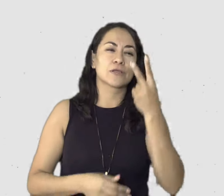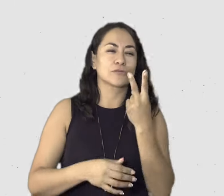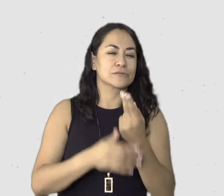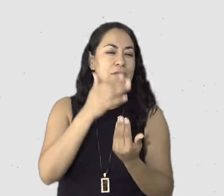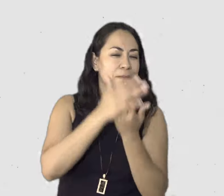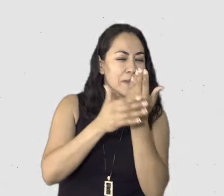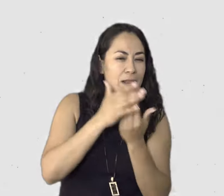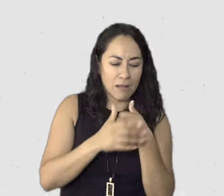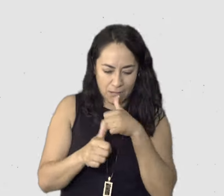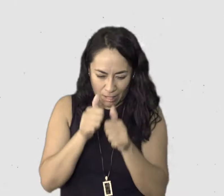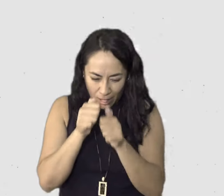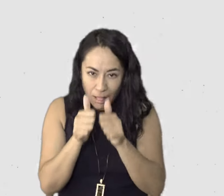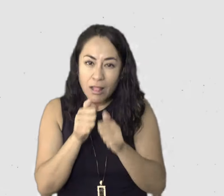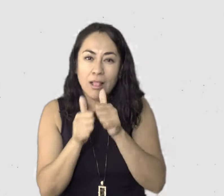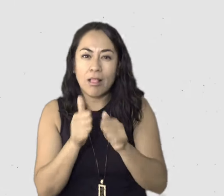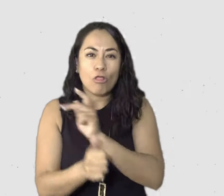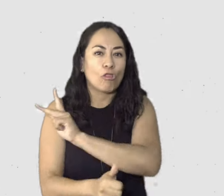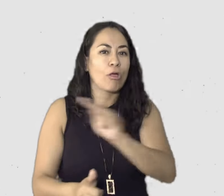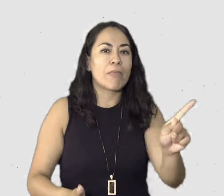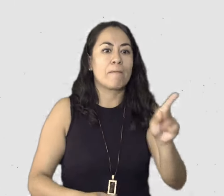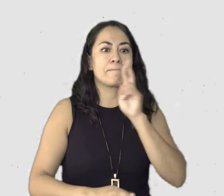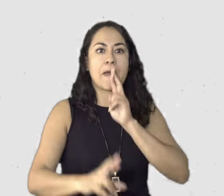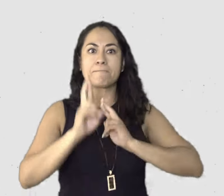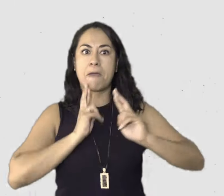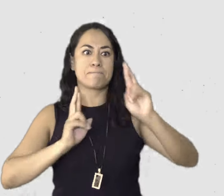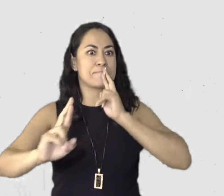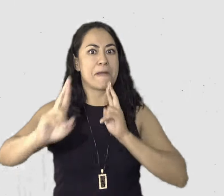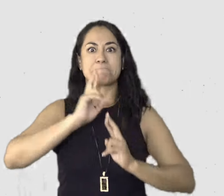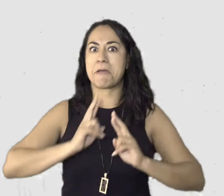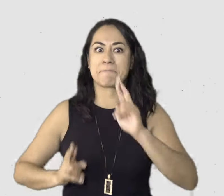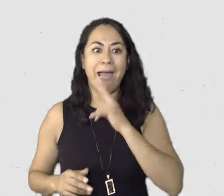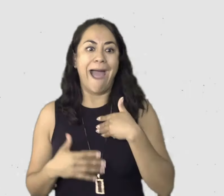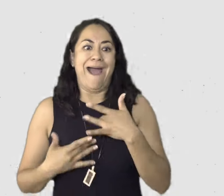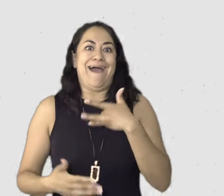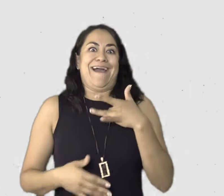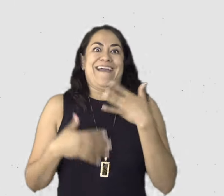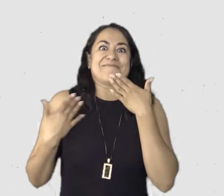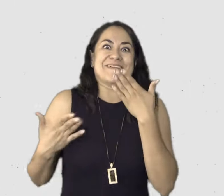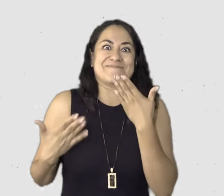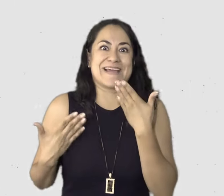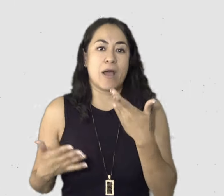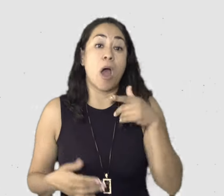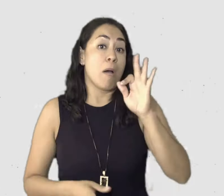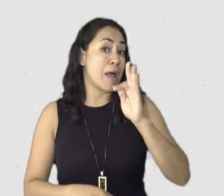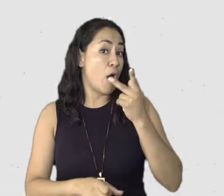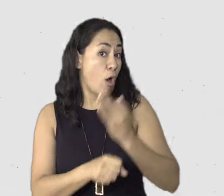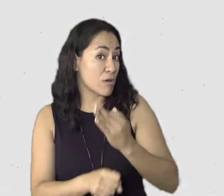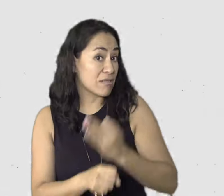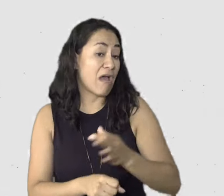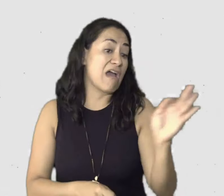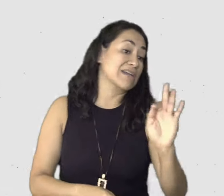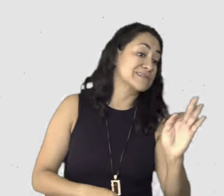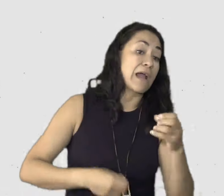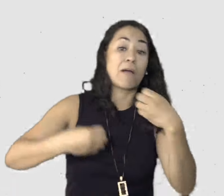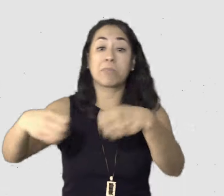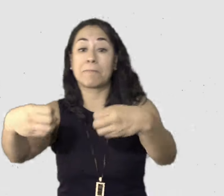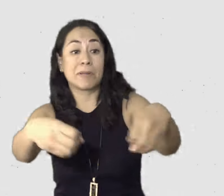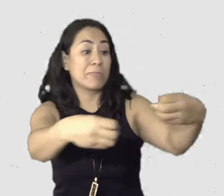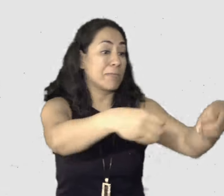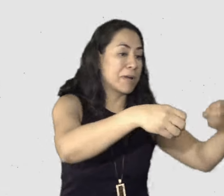mandarlo a las tres y solo ahora le contestan, pero ese es otro tema, pero en realidad es nuestras necesidades y la realidad de nuestros hijos van cambiando, ahora estamos en el tema de las